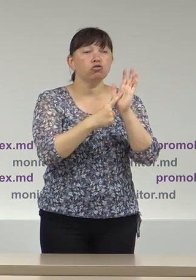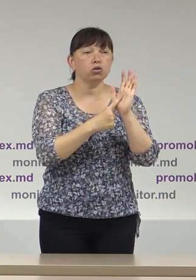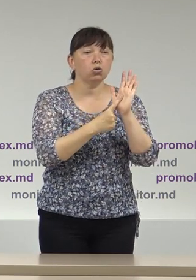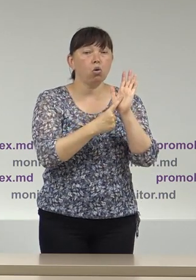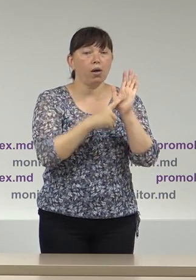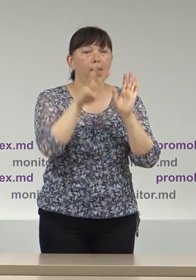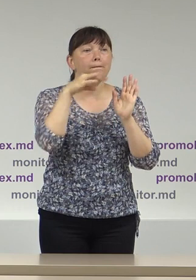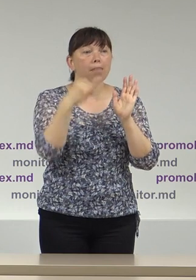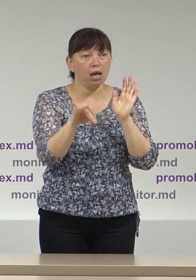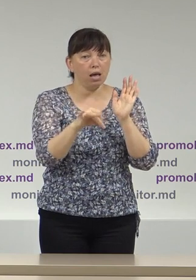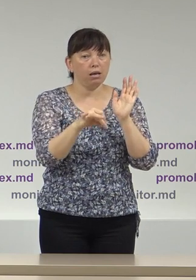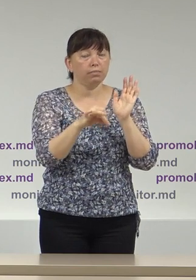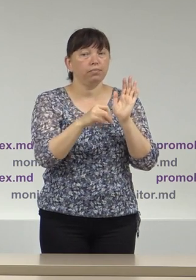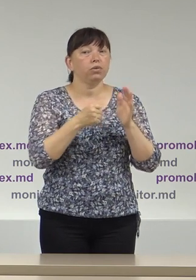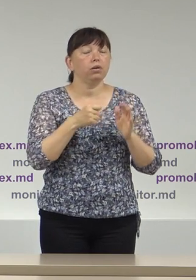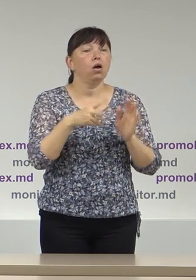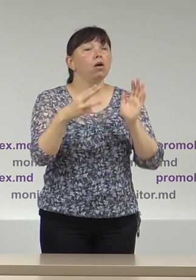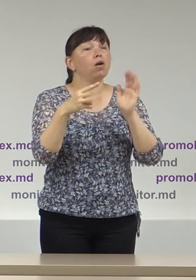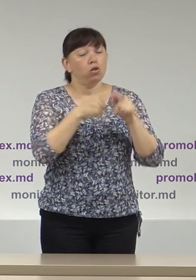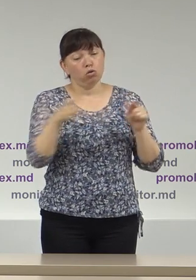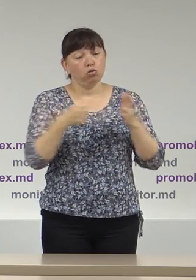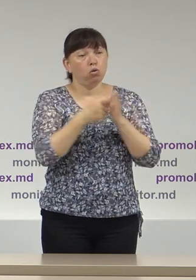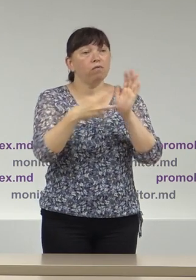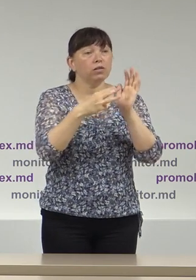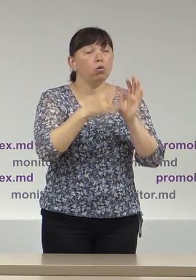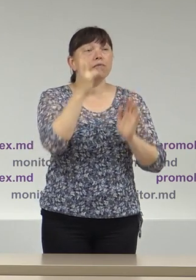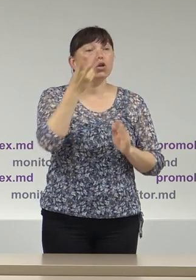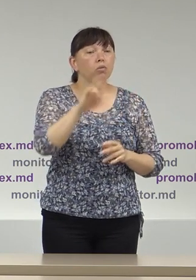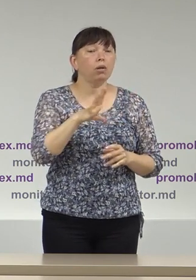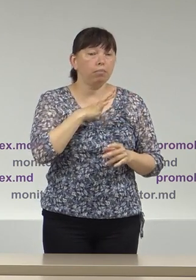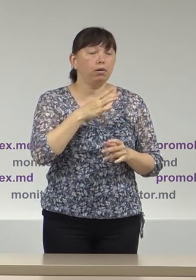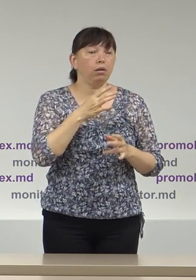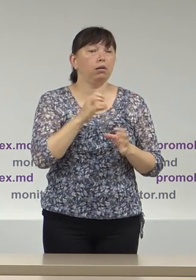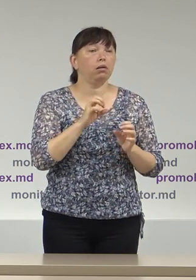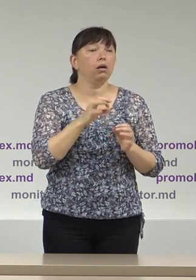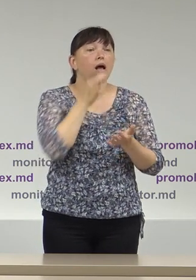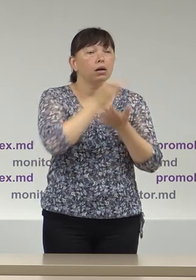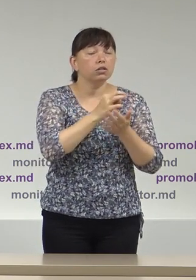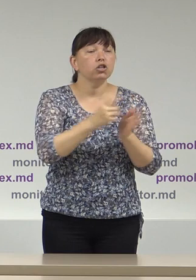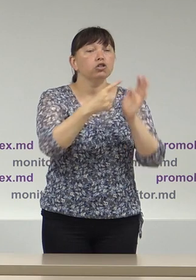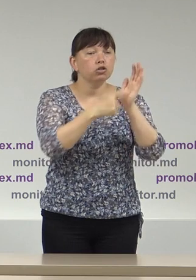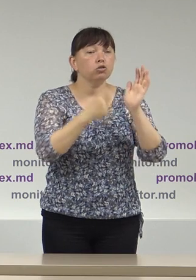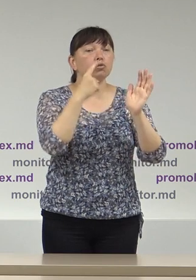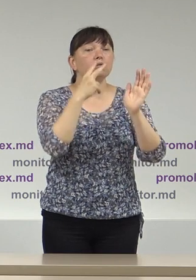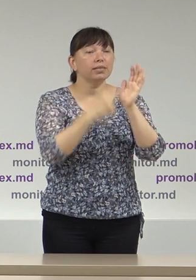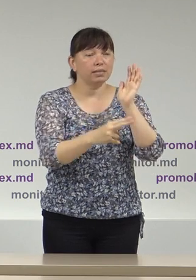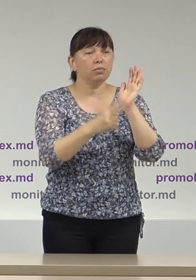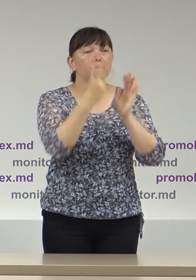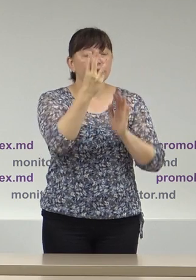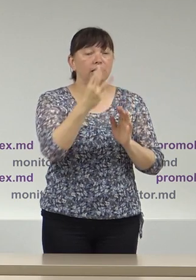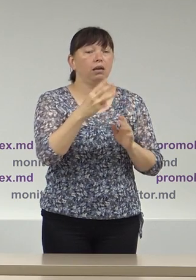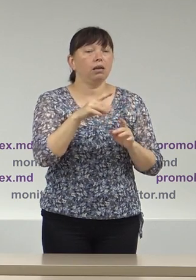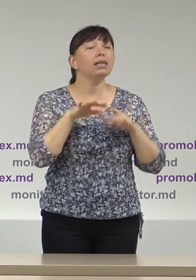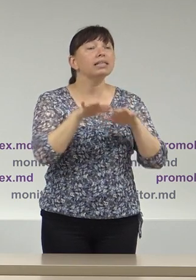mai 8 iunie au fost raportate cel puțin 673 de activități